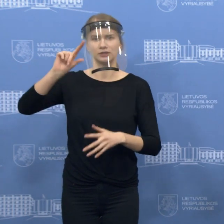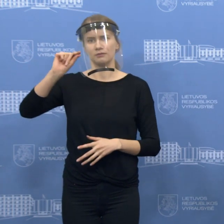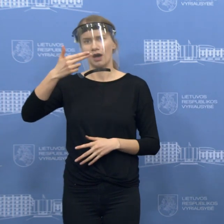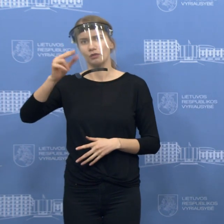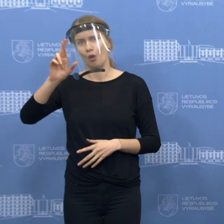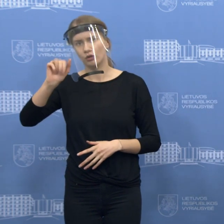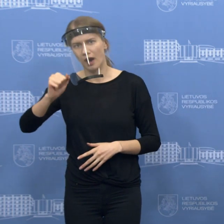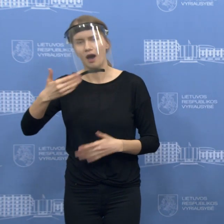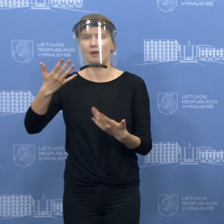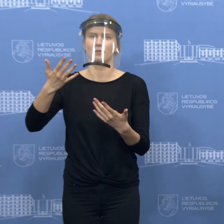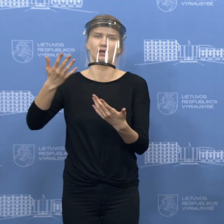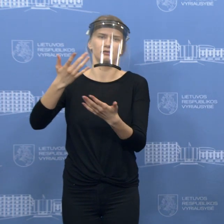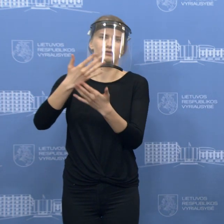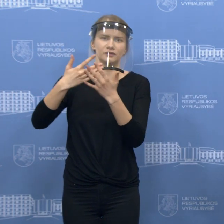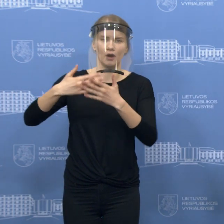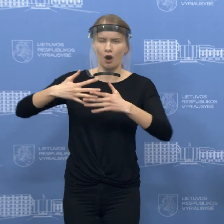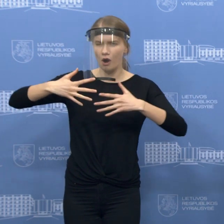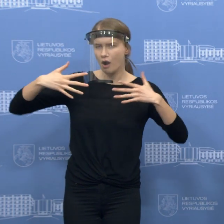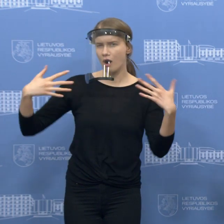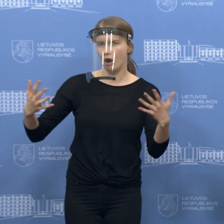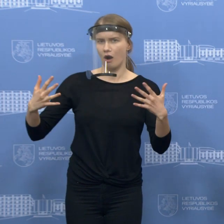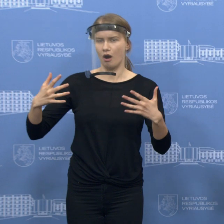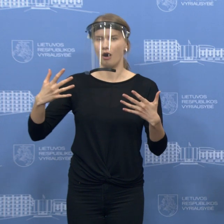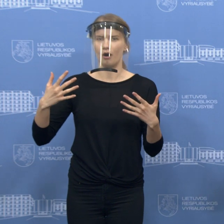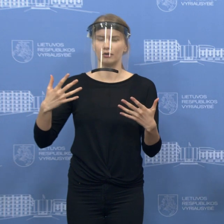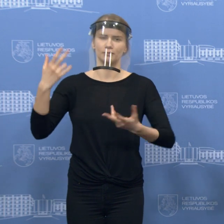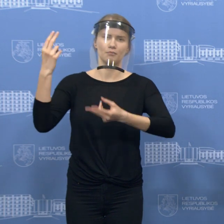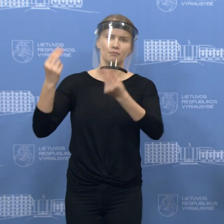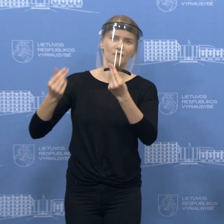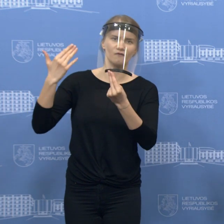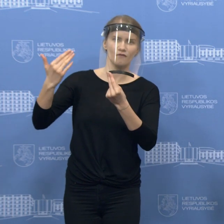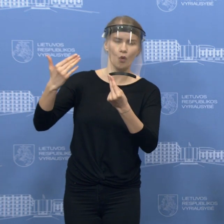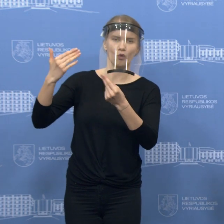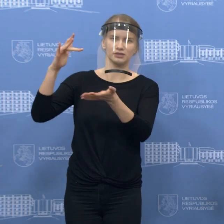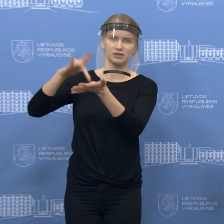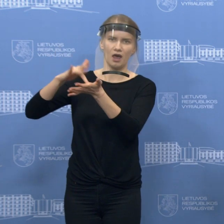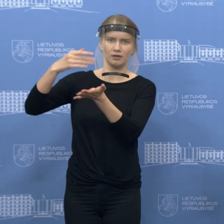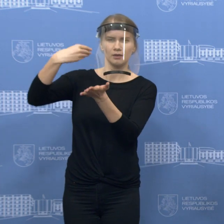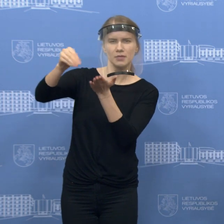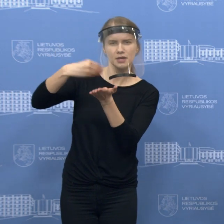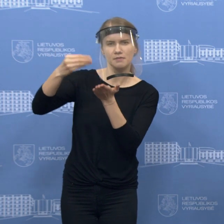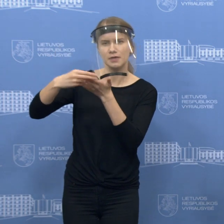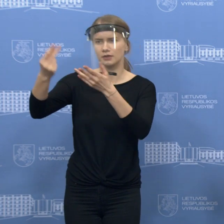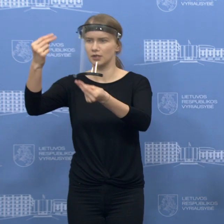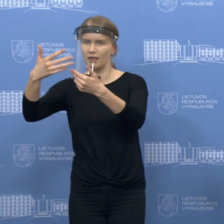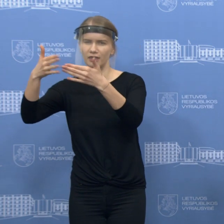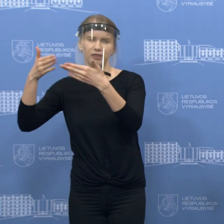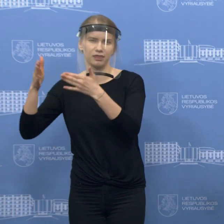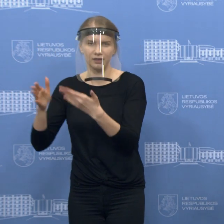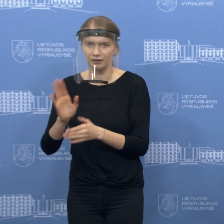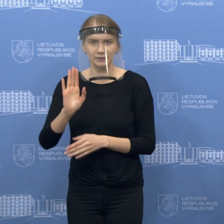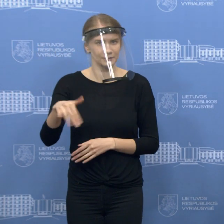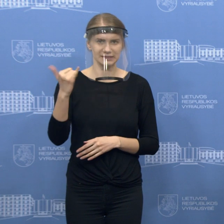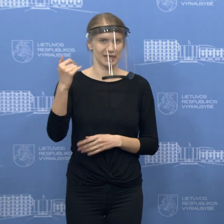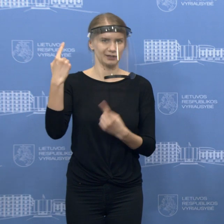pabudžio, na, pavilionai arba centrai, pramogų centrai, kuriuose atsutraukia daugelis žmonių, tai būtų sąlygos kitokios. Apie tas